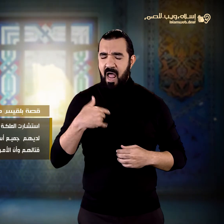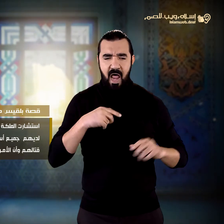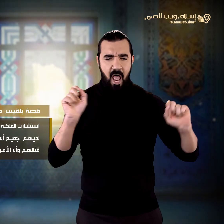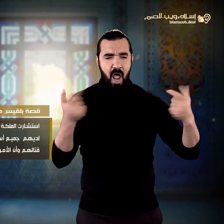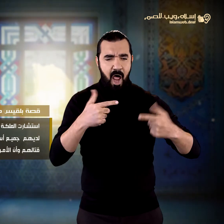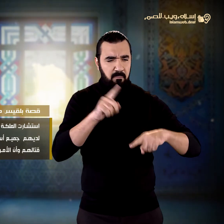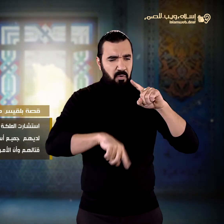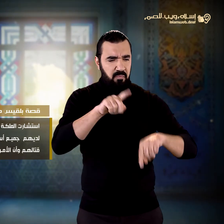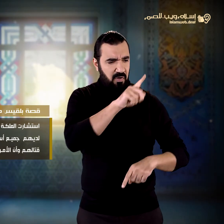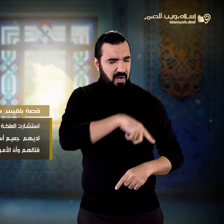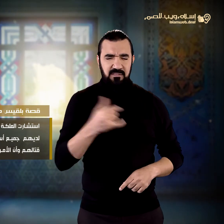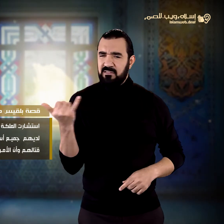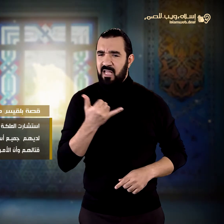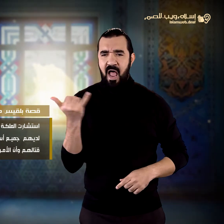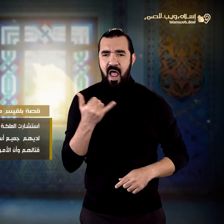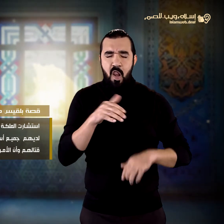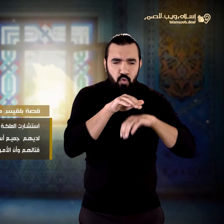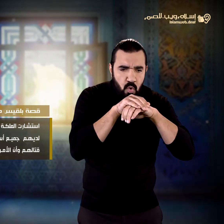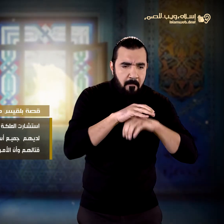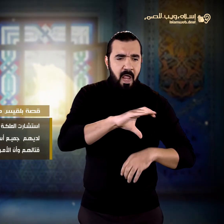إليها لتقرر ما ترى